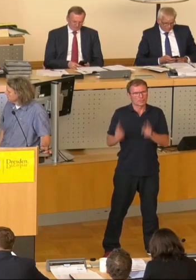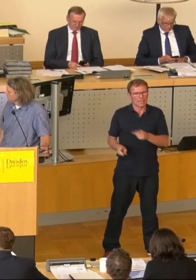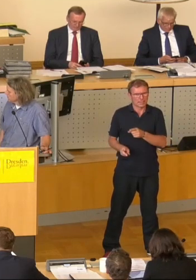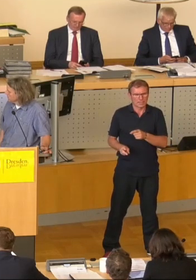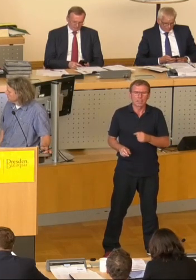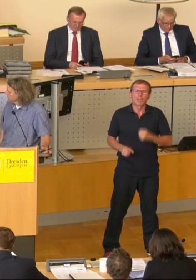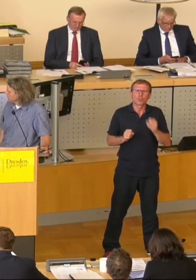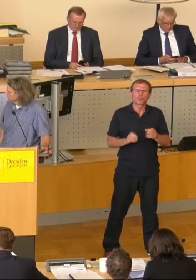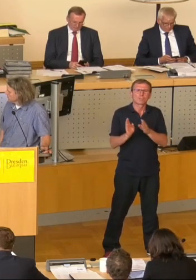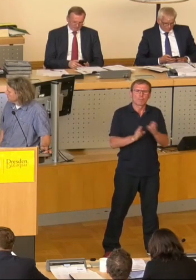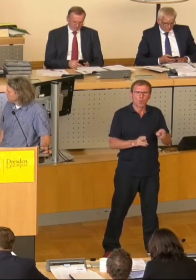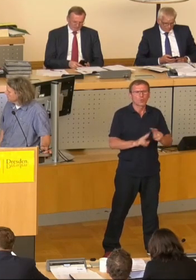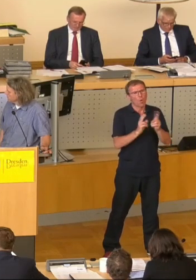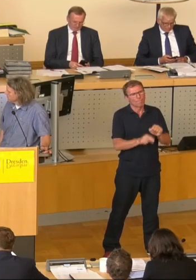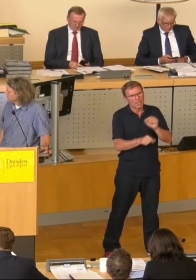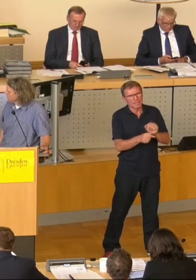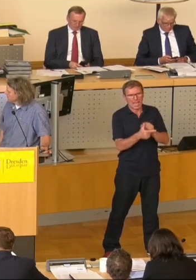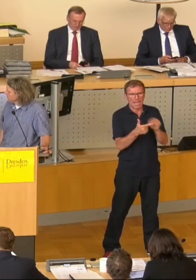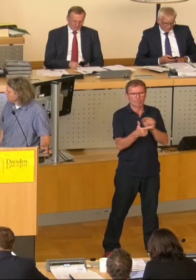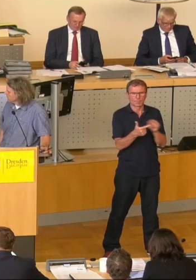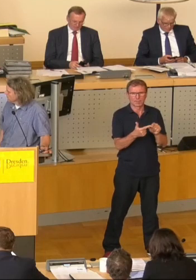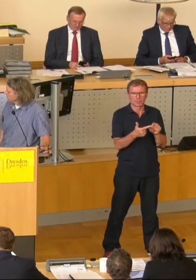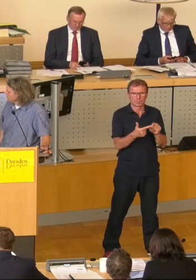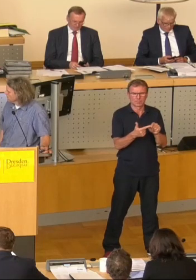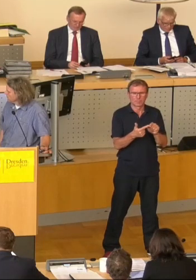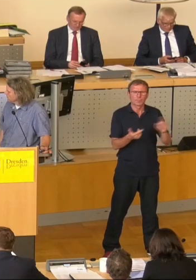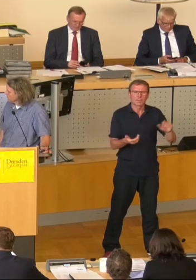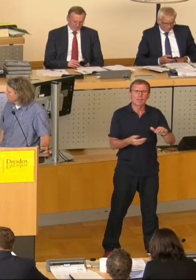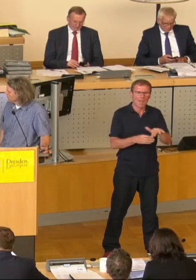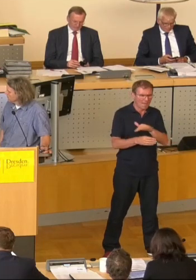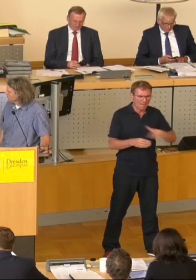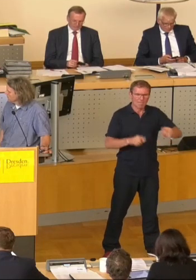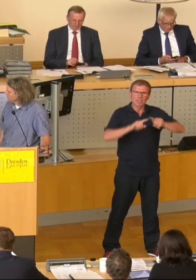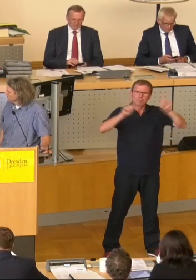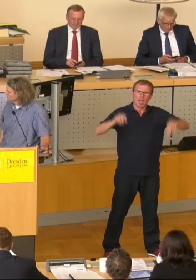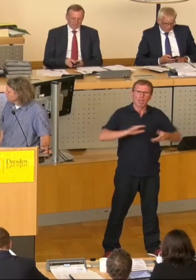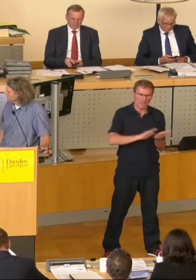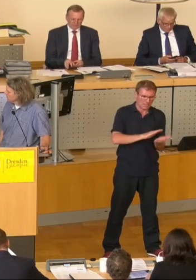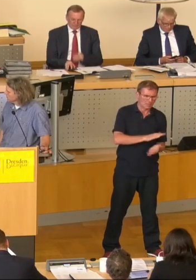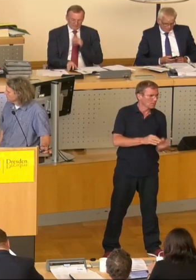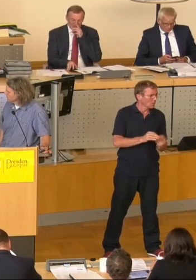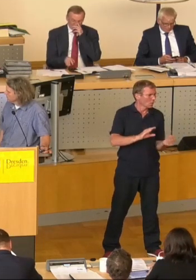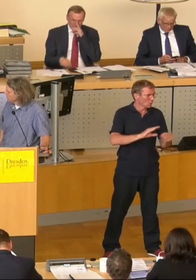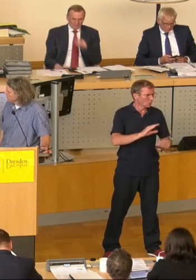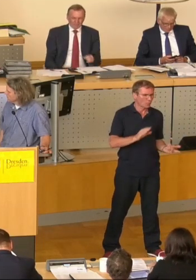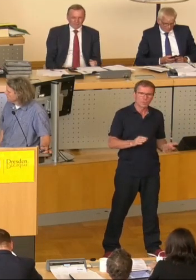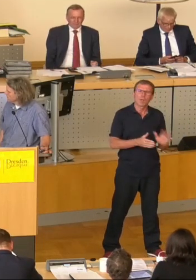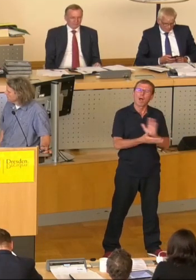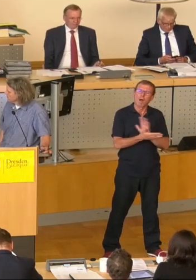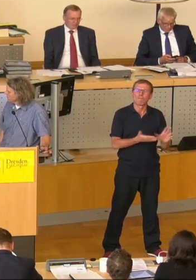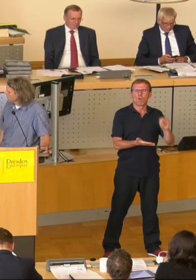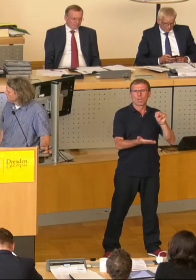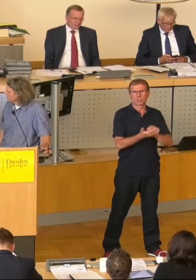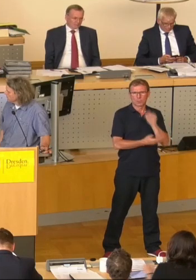Naturschutzbehörde im Umweltamt Dresdens in einem Kompensationsflächenkataster geführt. Es enthält einen vollständigen